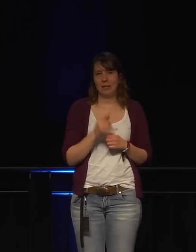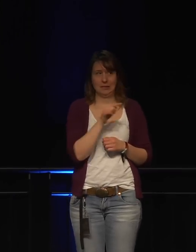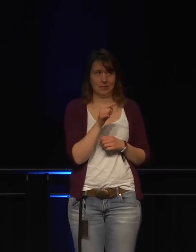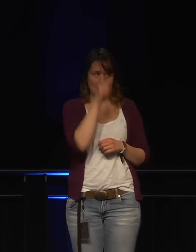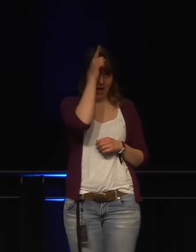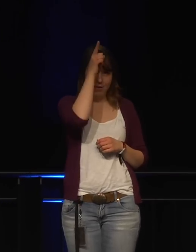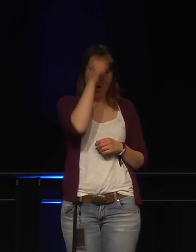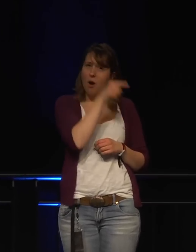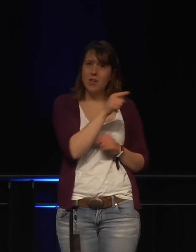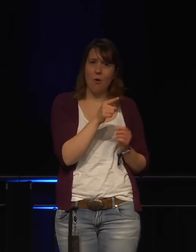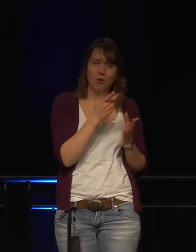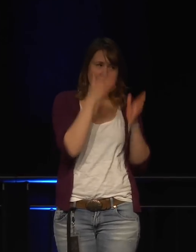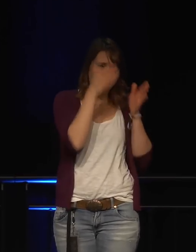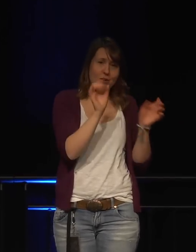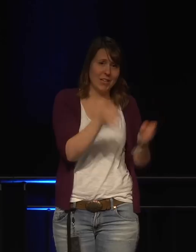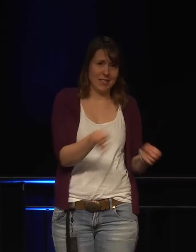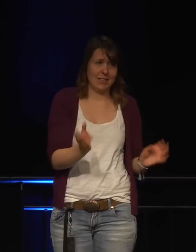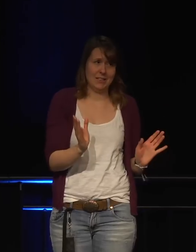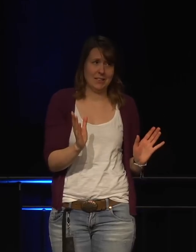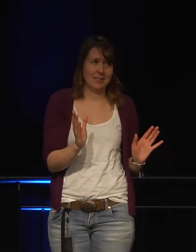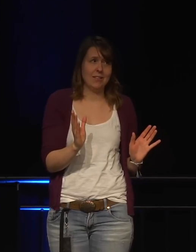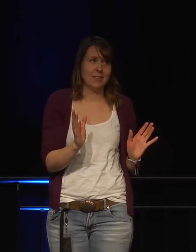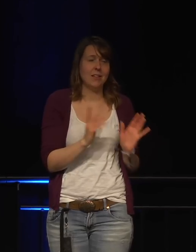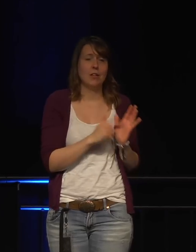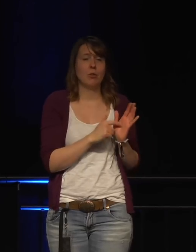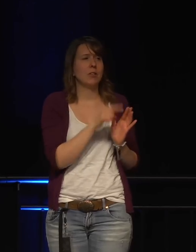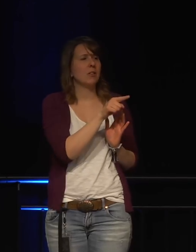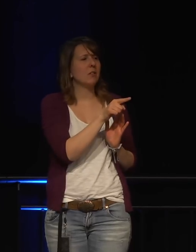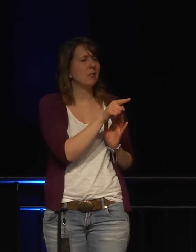Aber auf jeden Fall sollte man diesem Einhorn nicht vertrauen.